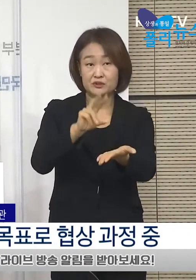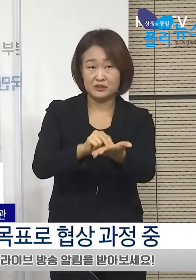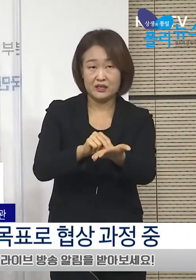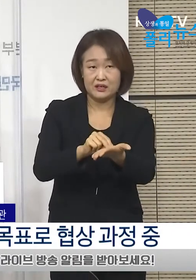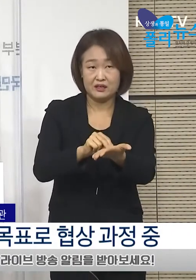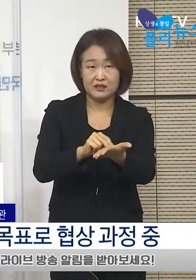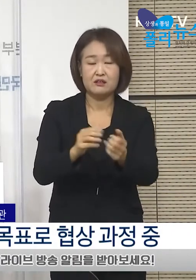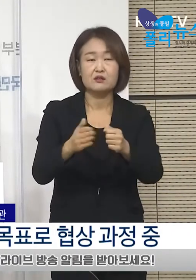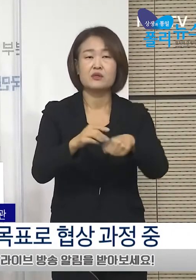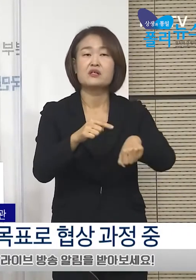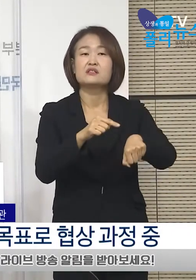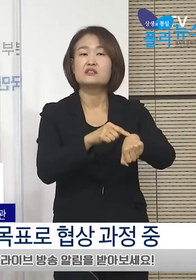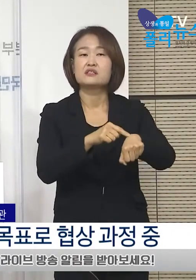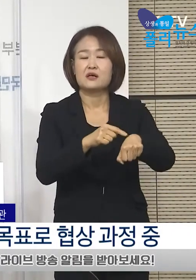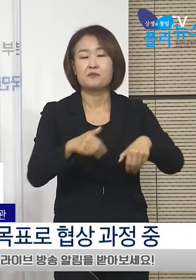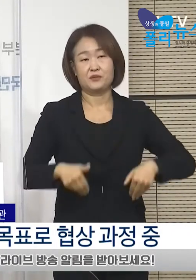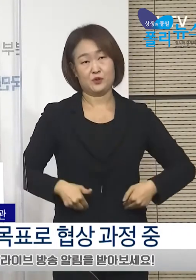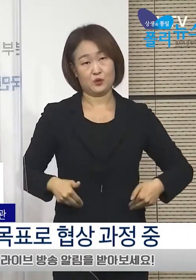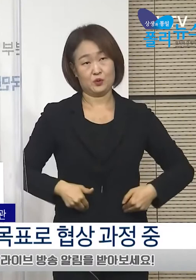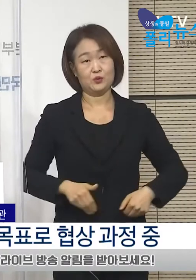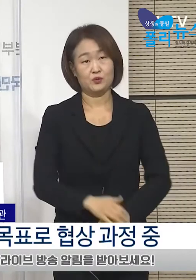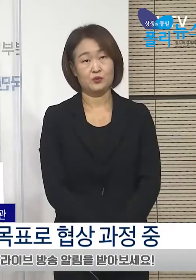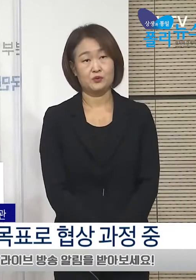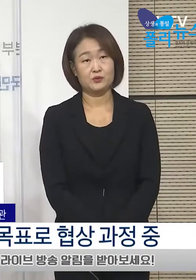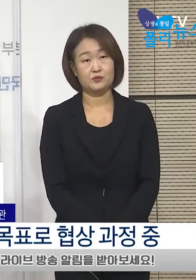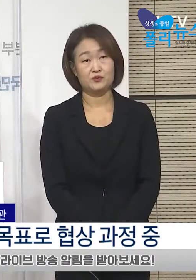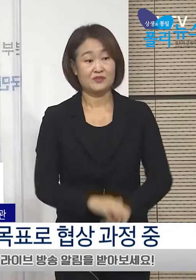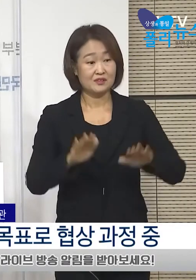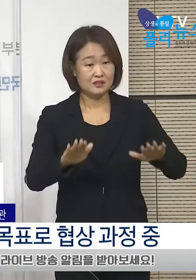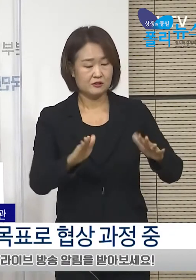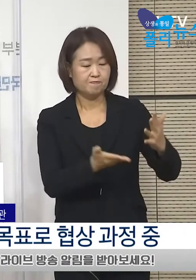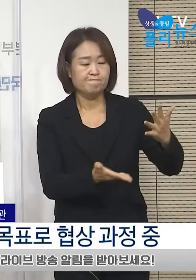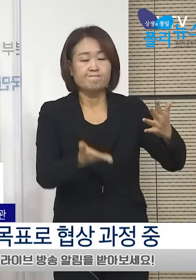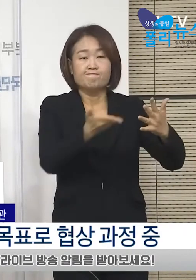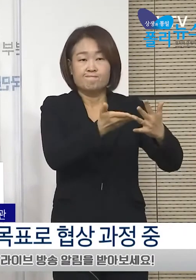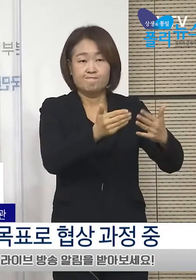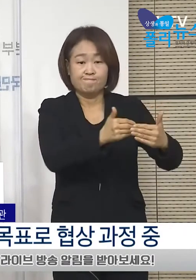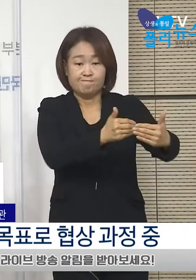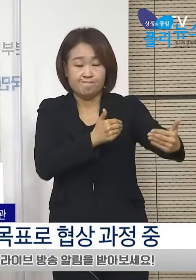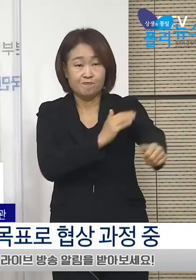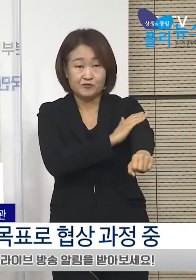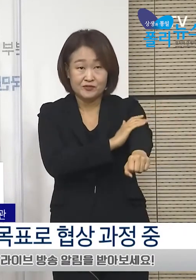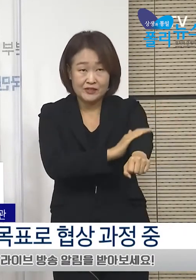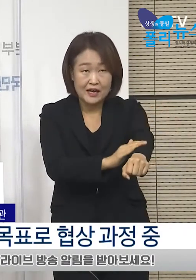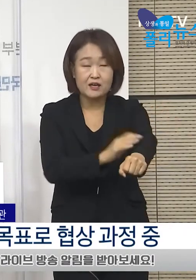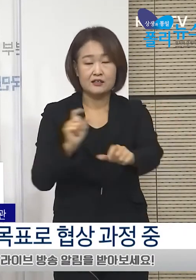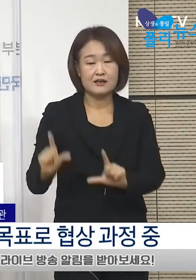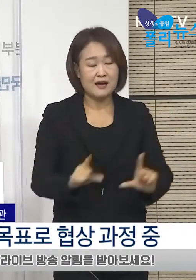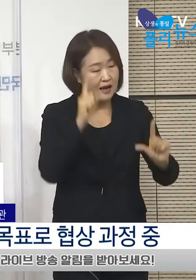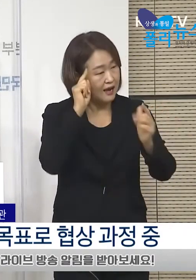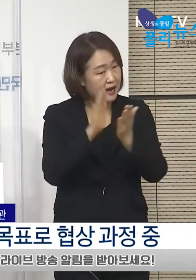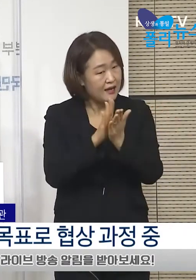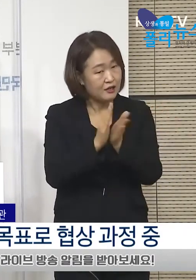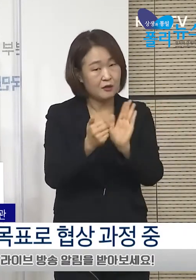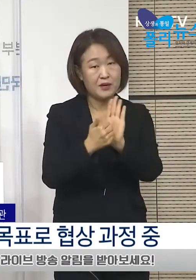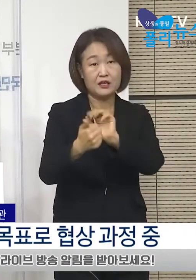걸릴 수 있습니다. 지금은 거리 두기 준수와 생활 속 방역 관리를 통해